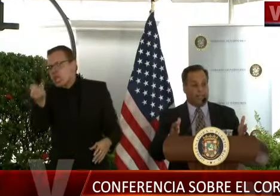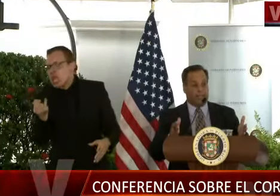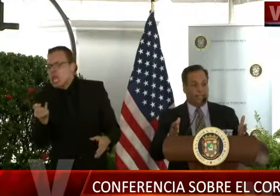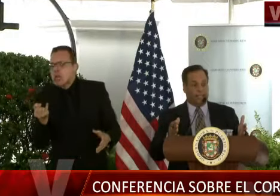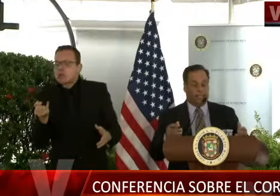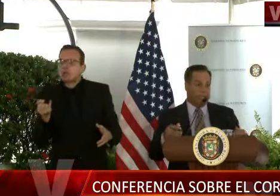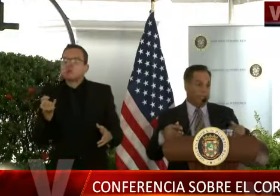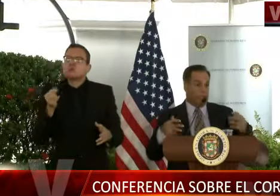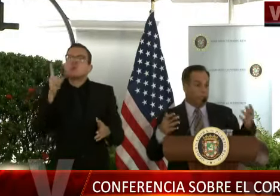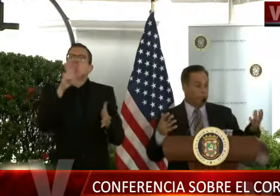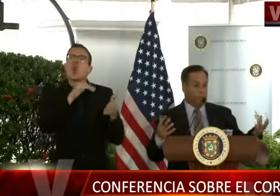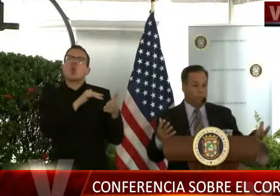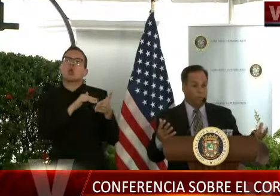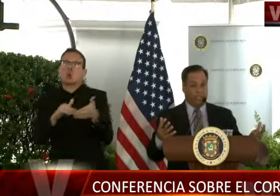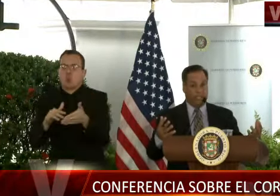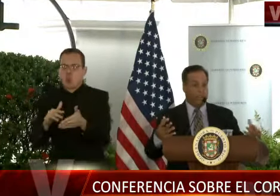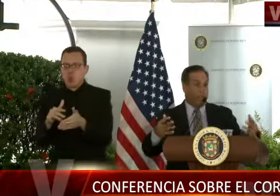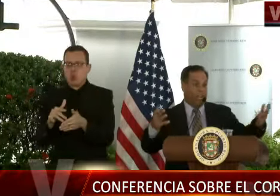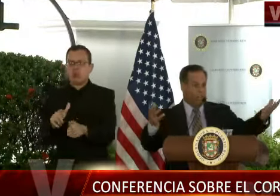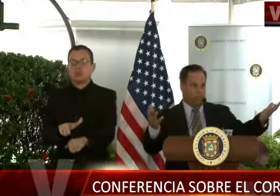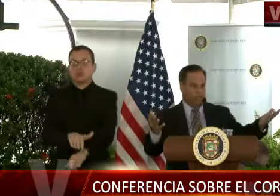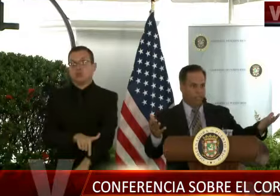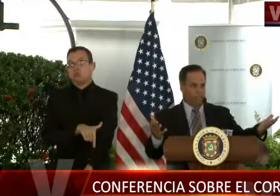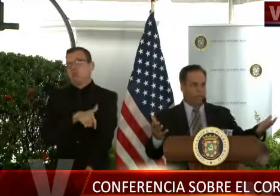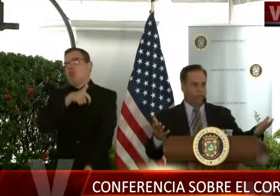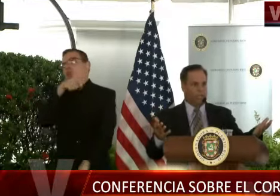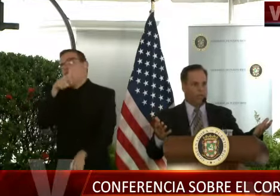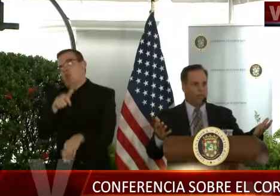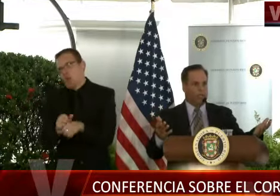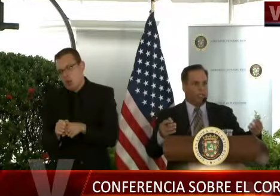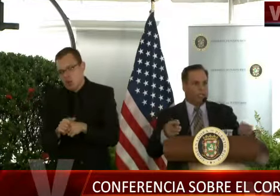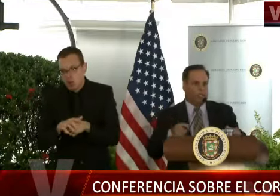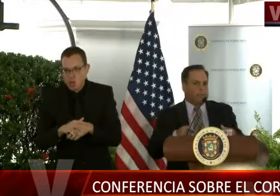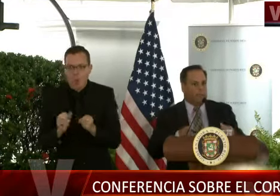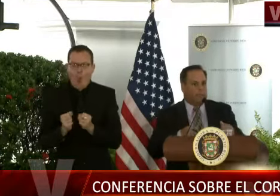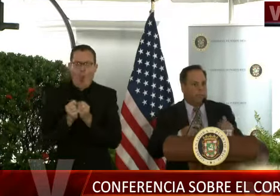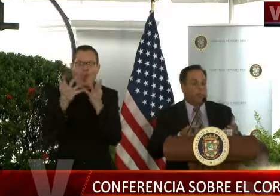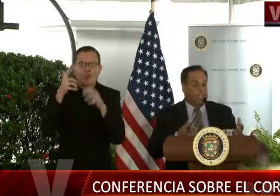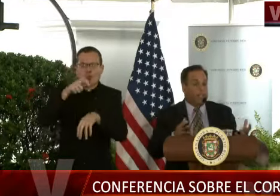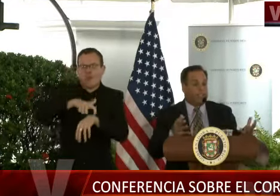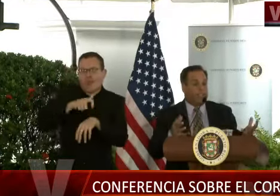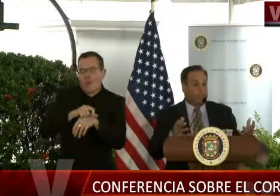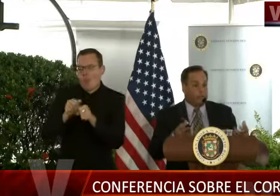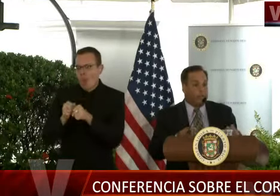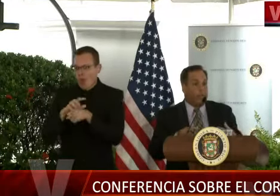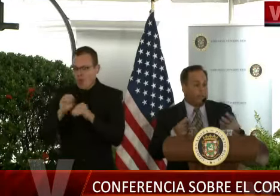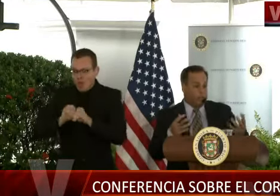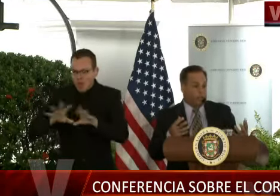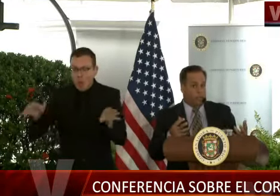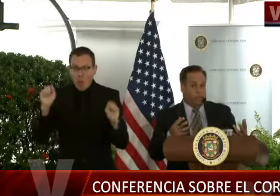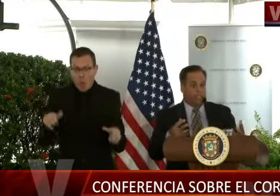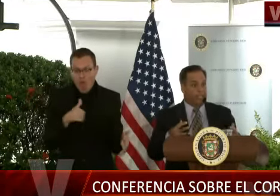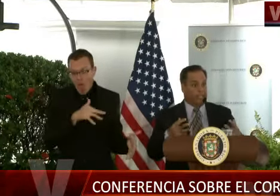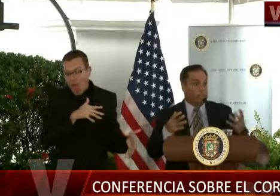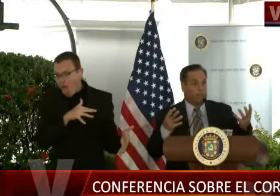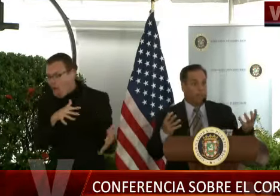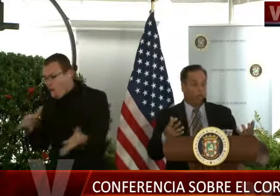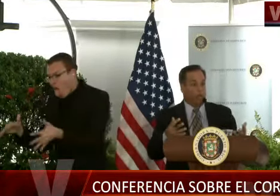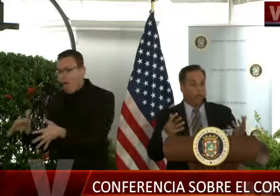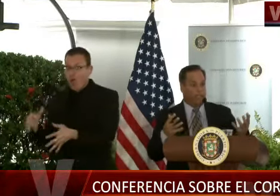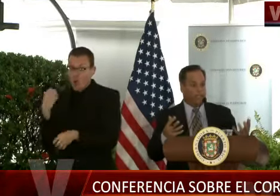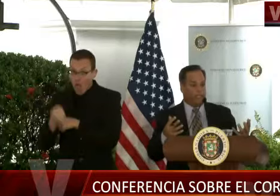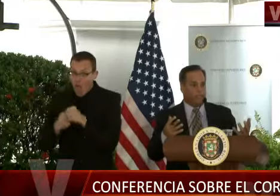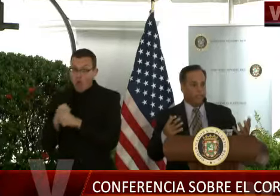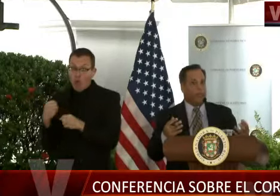prevalencia, que regularmente uno puede estar un año en llevarlo a cabo, podríamos desarrollarlo en menos tiempo, quizás